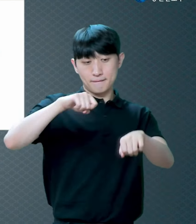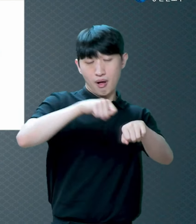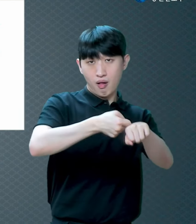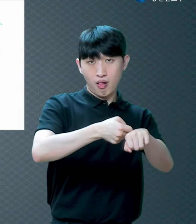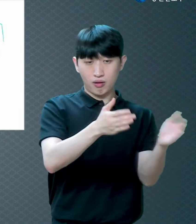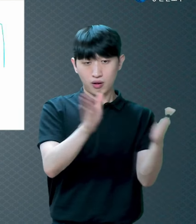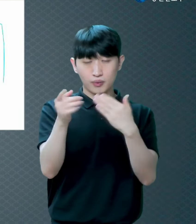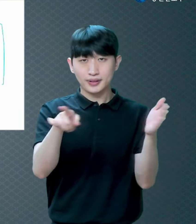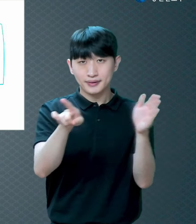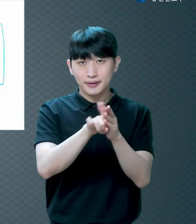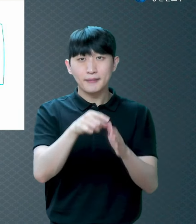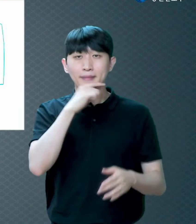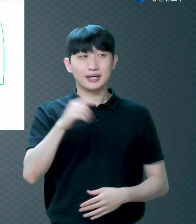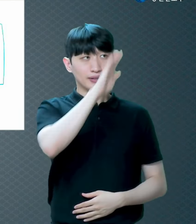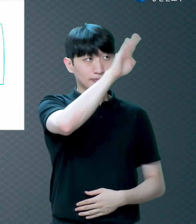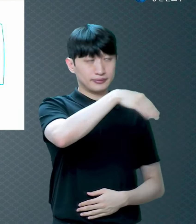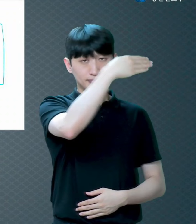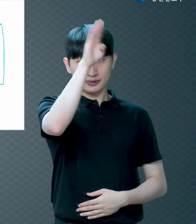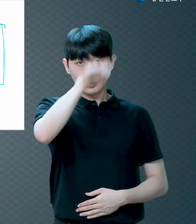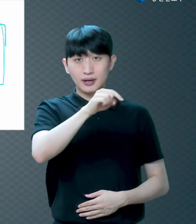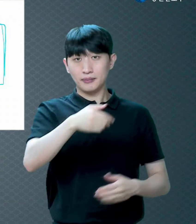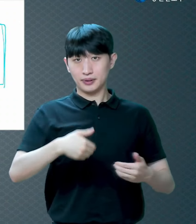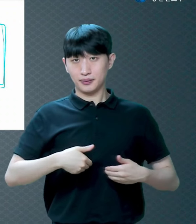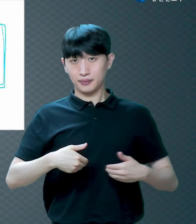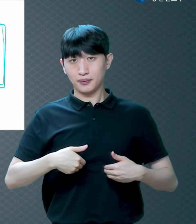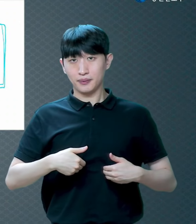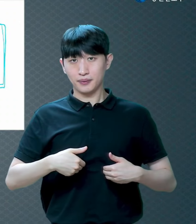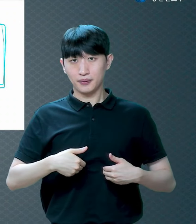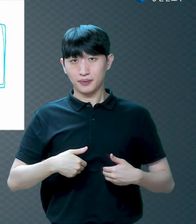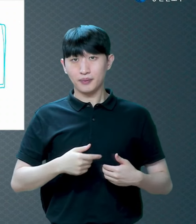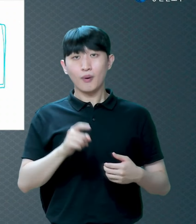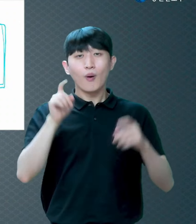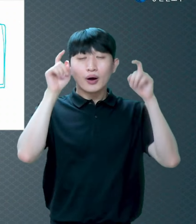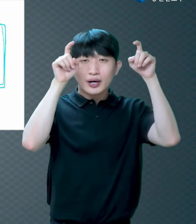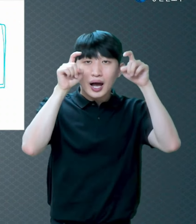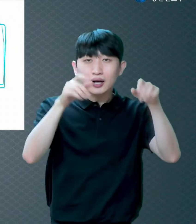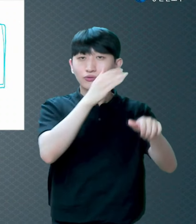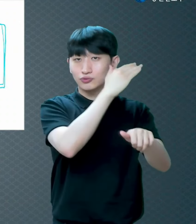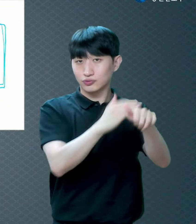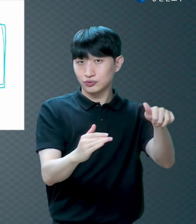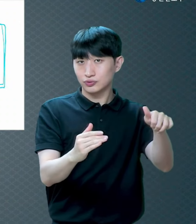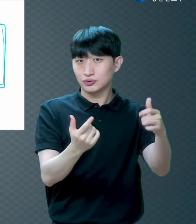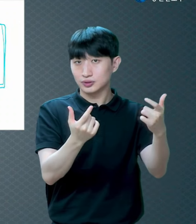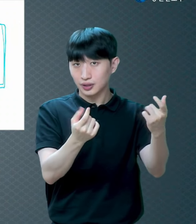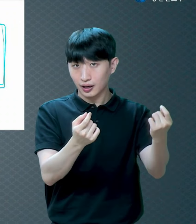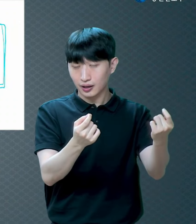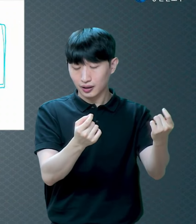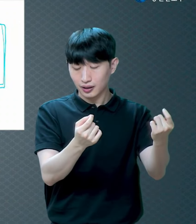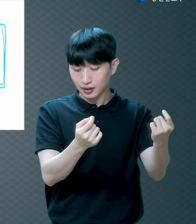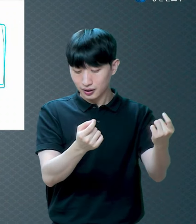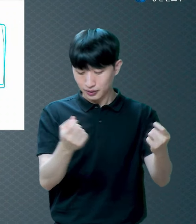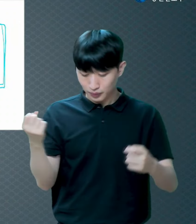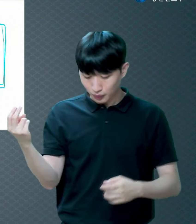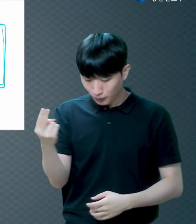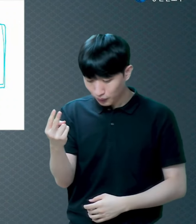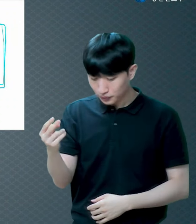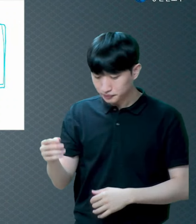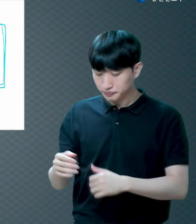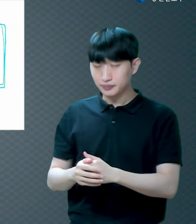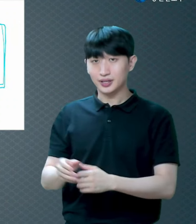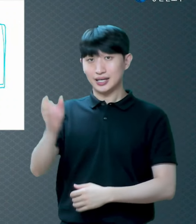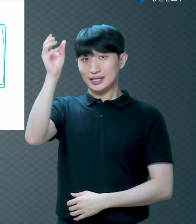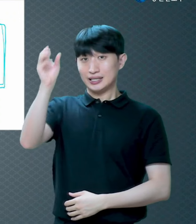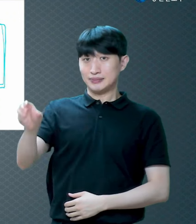노뱀 사건을 통해서도 십자가 설명하고 있죠 성경